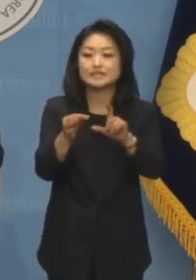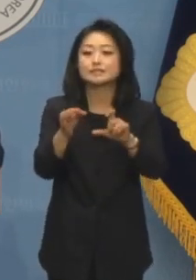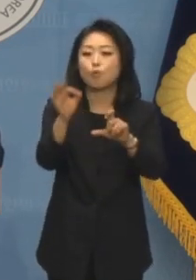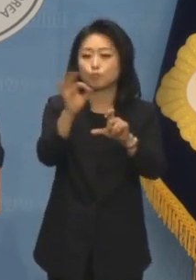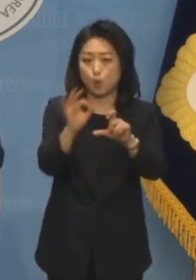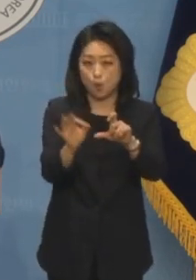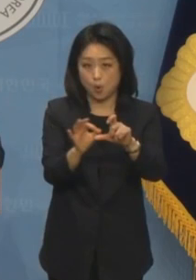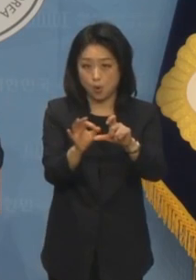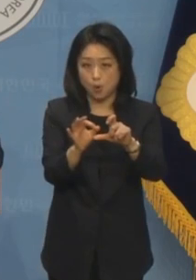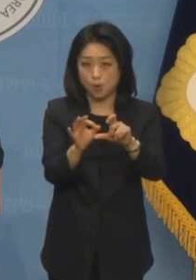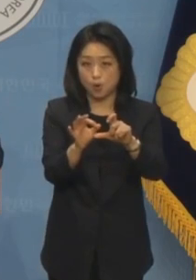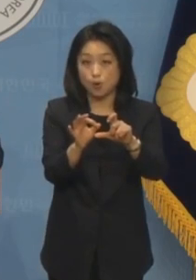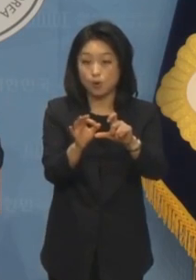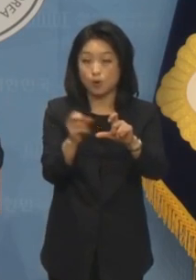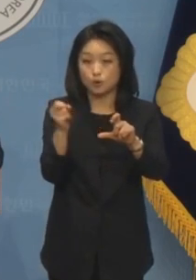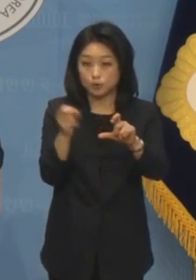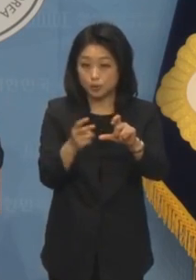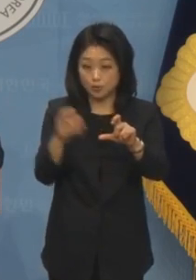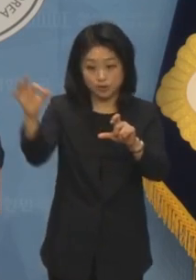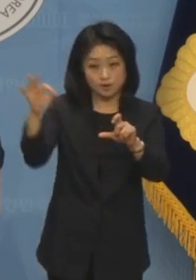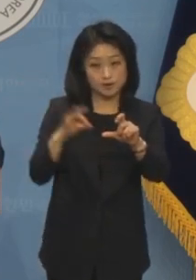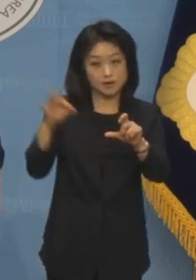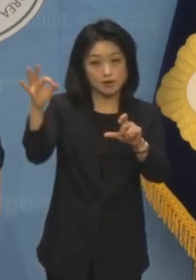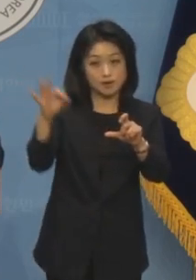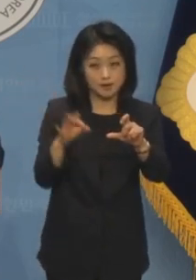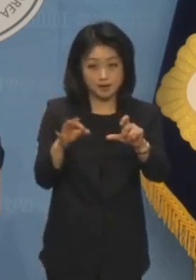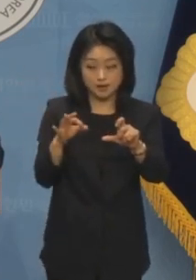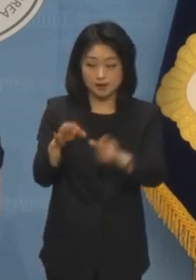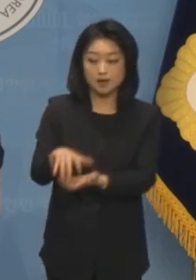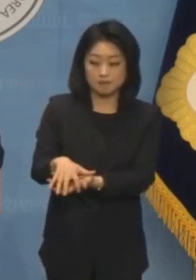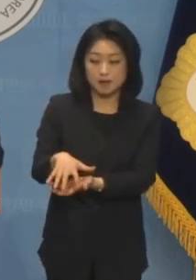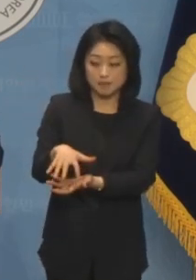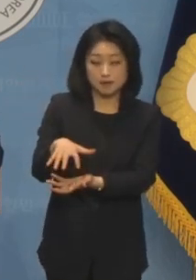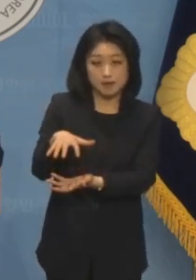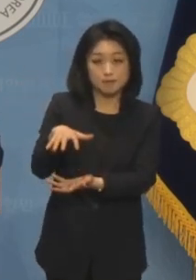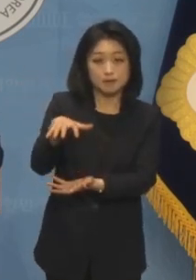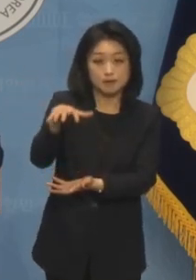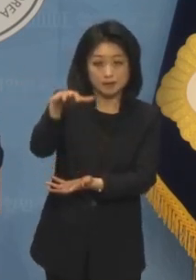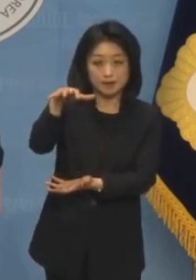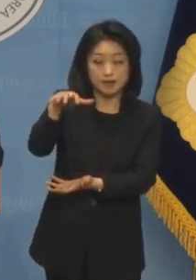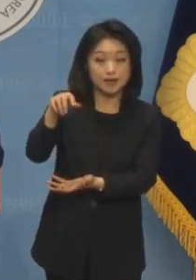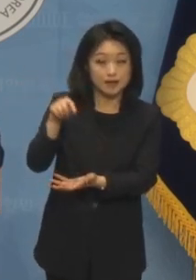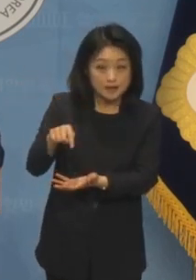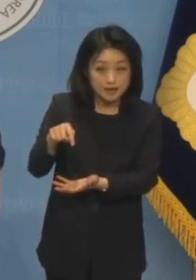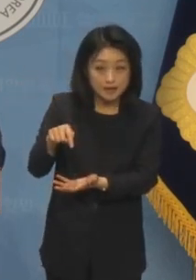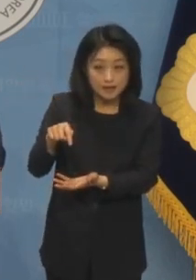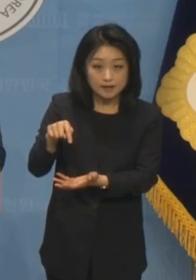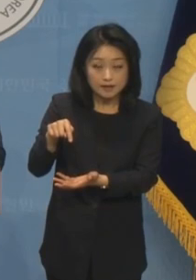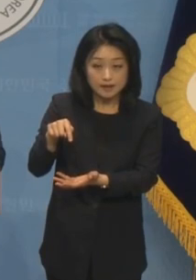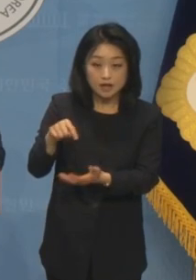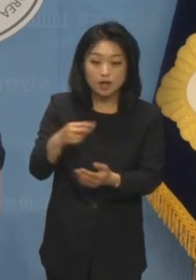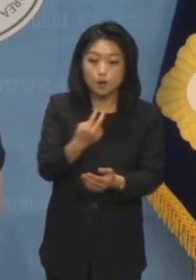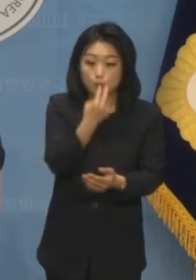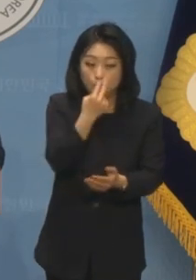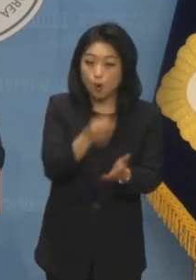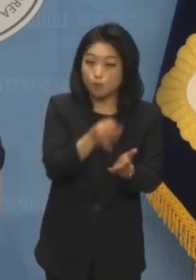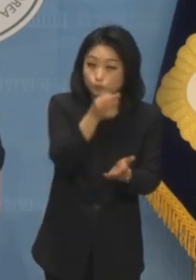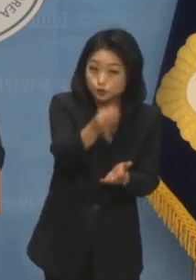같은 나이 구성원의 신연금 개정으로 축적하며 이를 미래세대에게 이들이 낸 보험료와